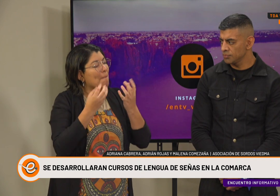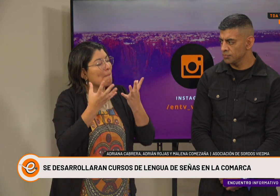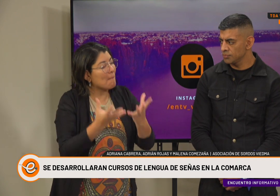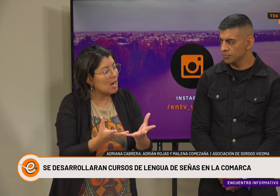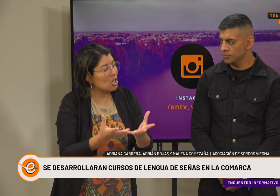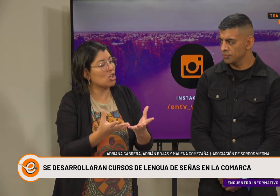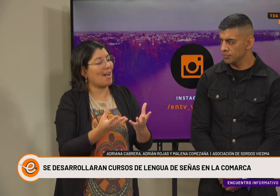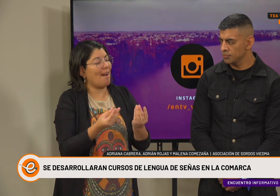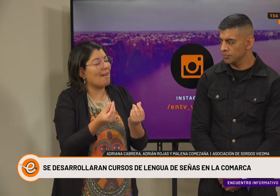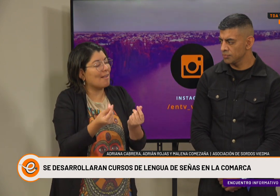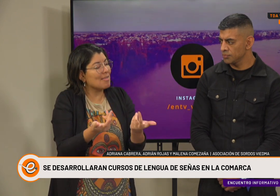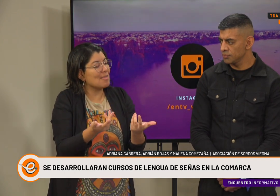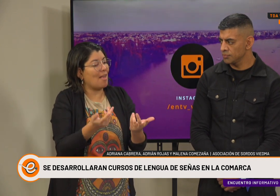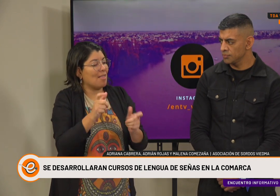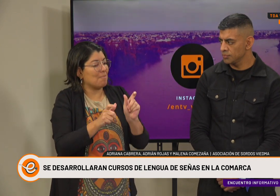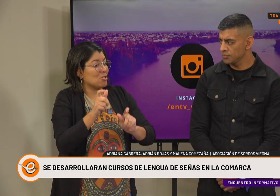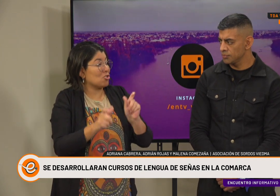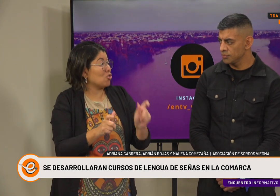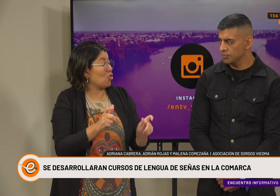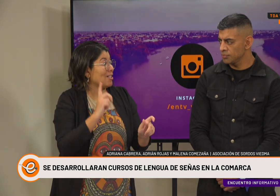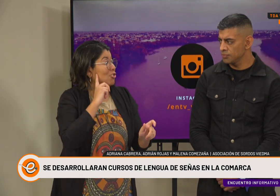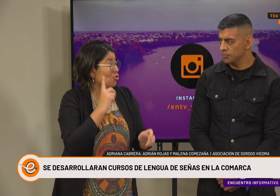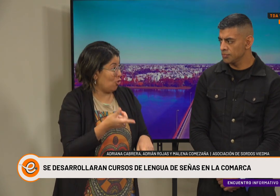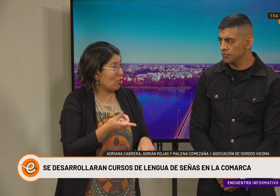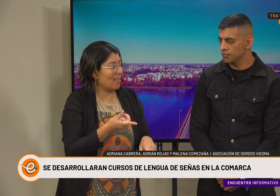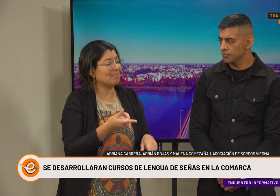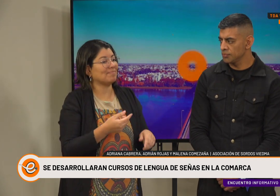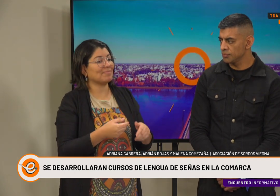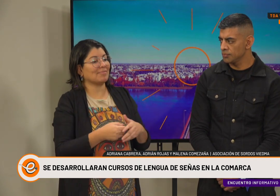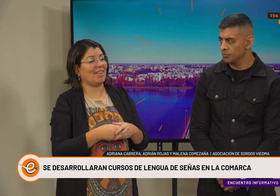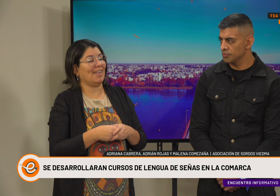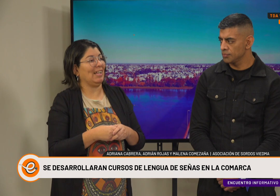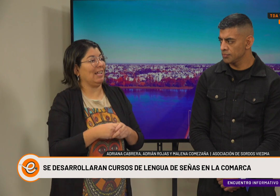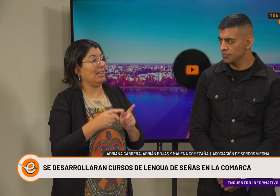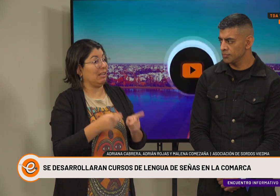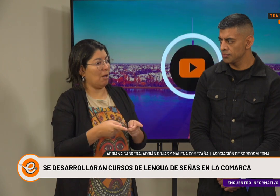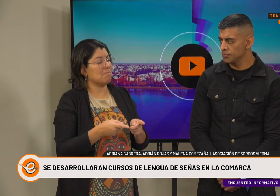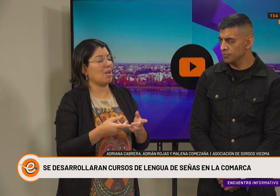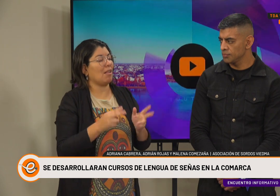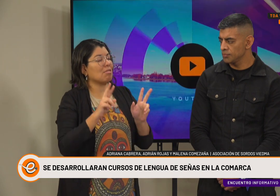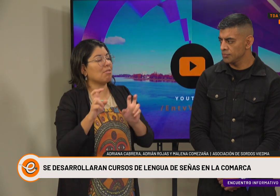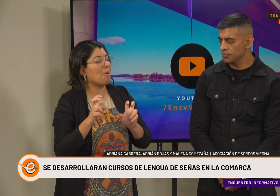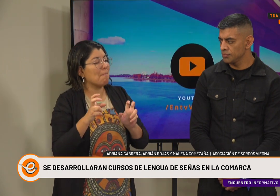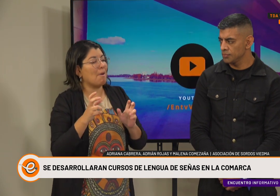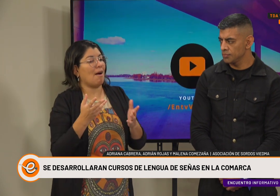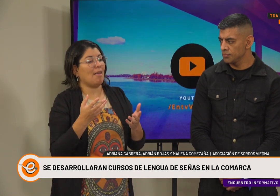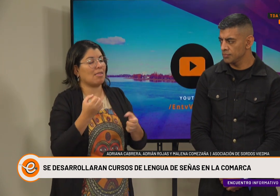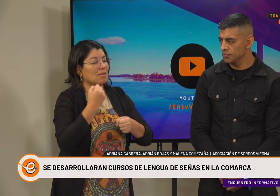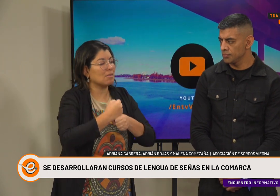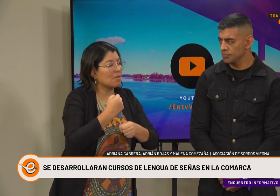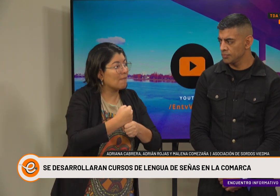Hay dos subgrupos para mejorar la calidad de las personas sordas en la sociedad.